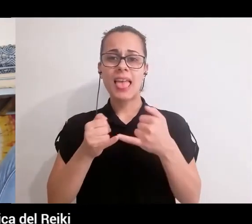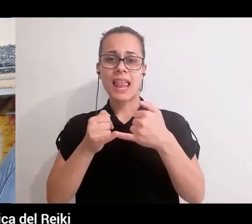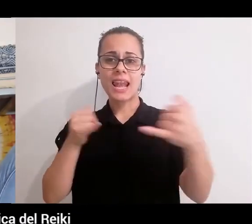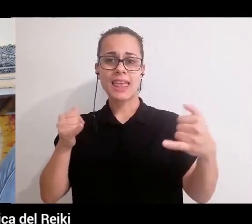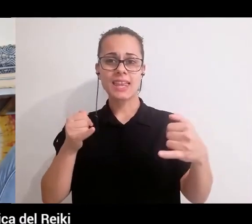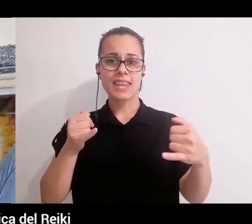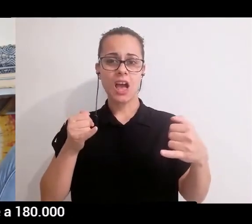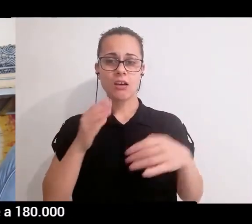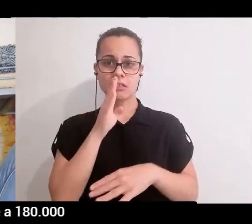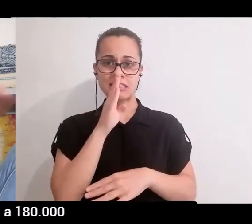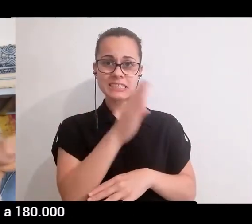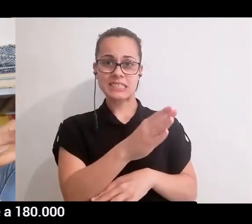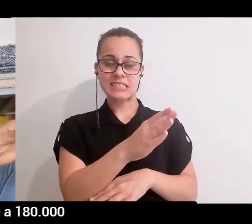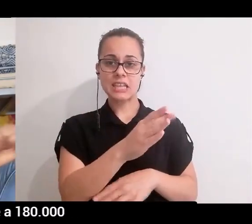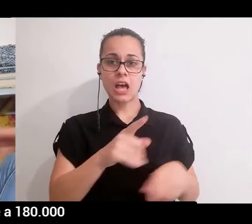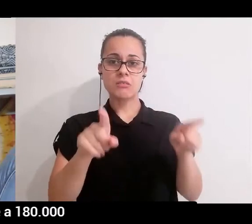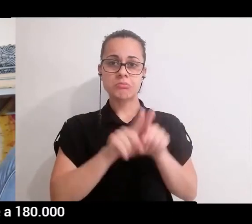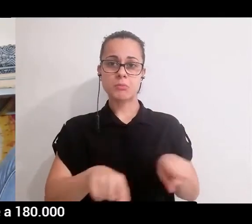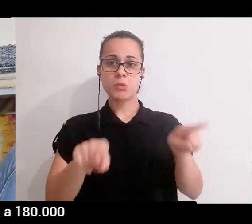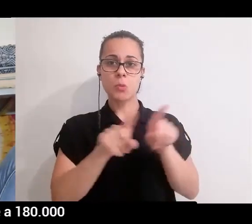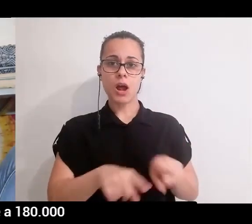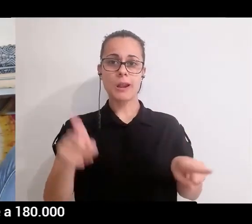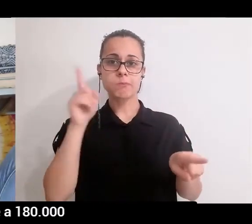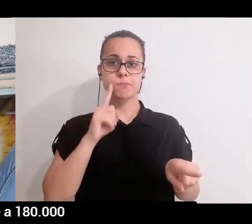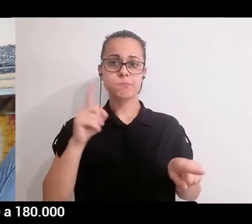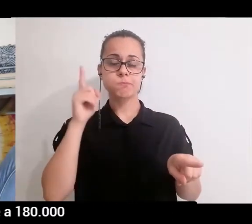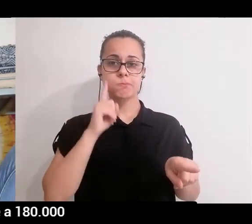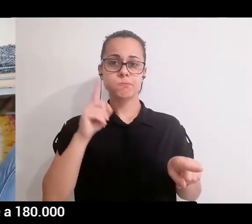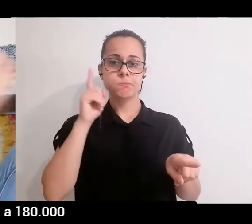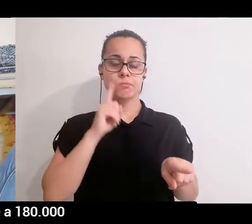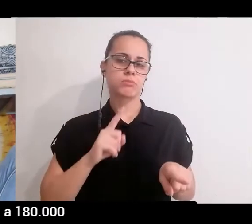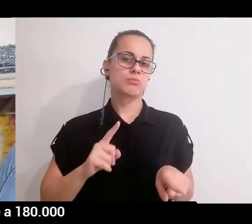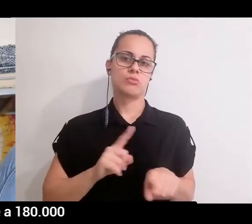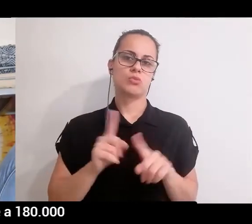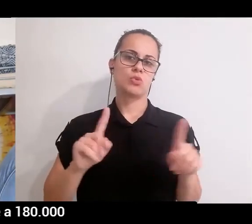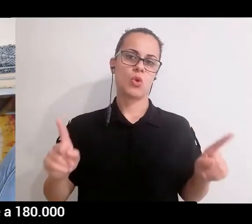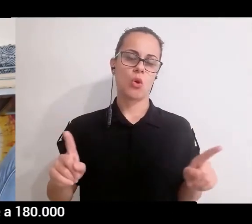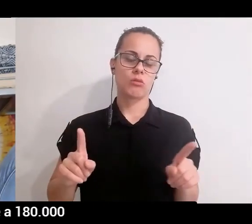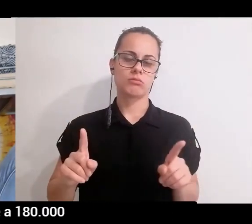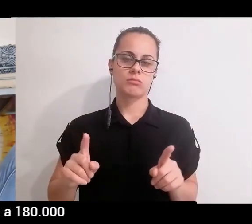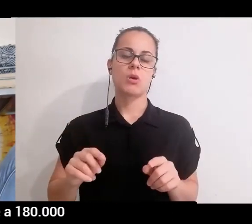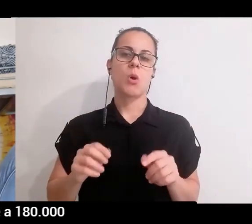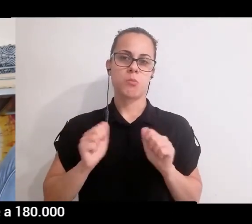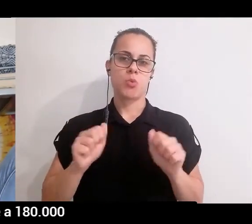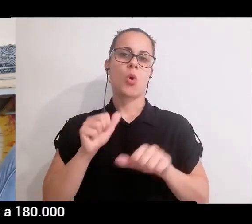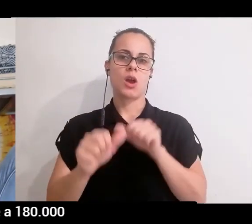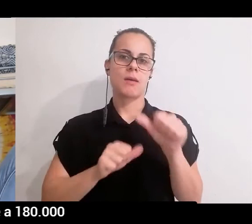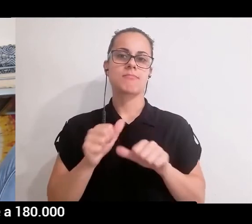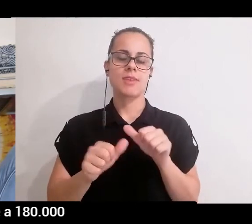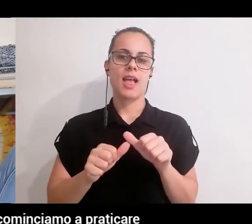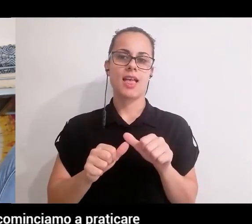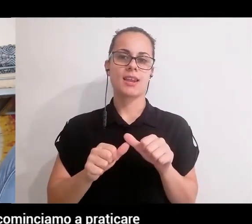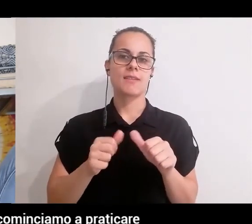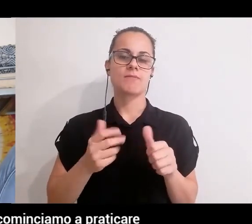la pratica del reiki ed è sempre uguale e ci sentiamo sempre a 180.000 energeticamente no? è una